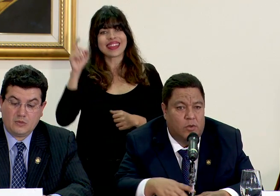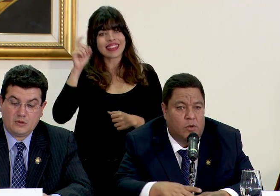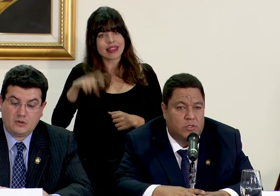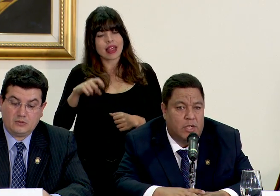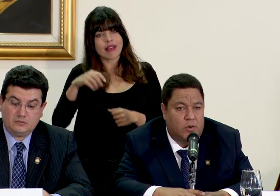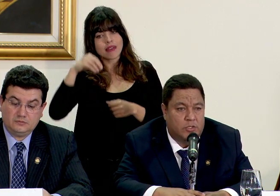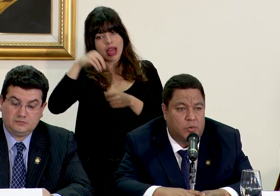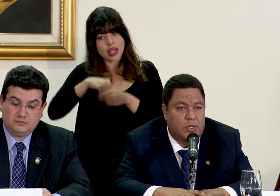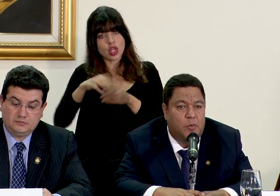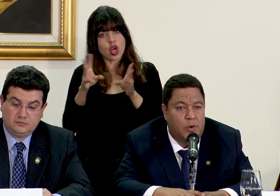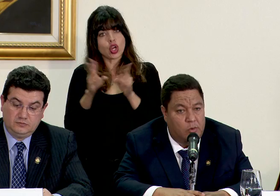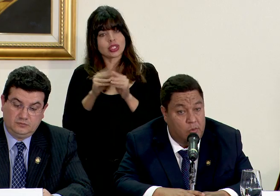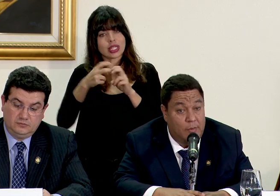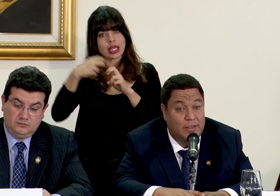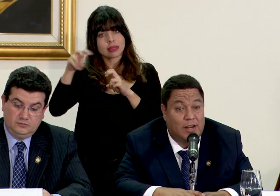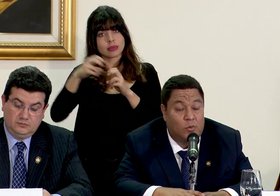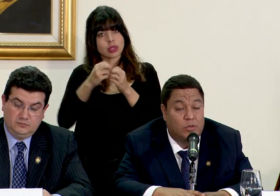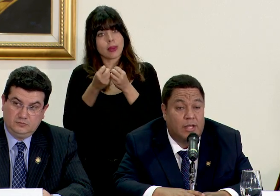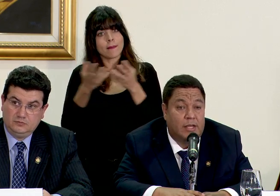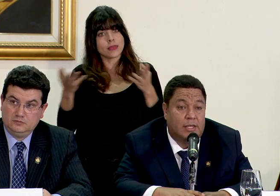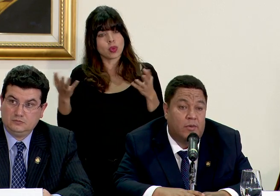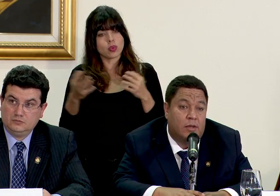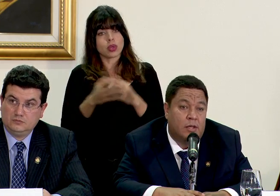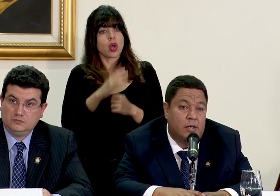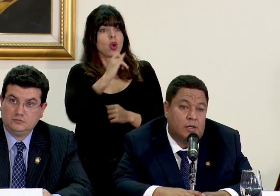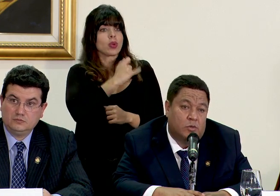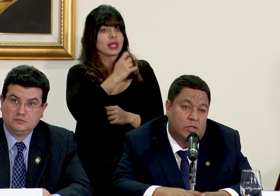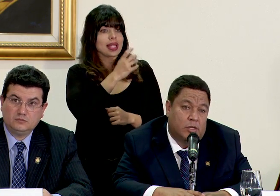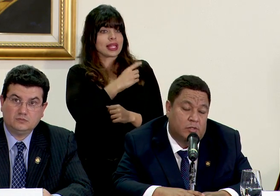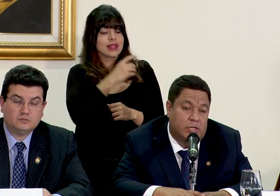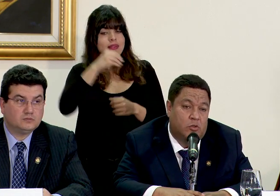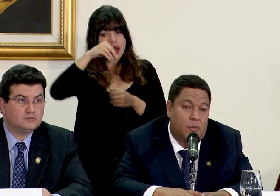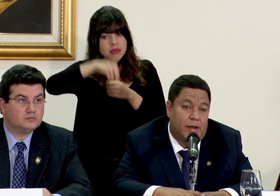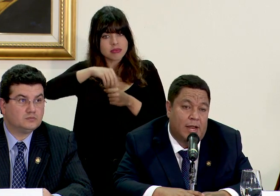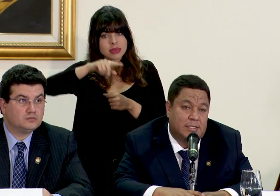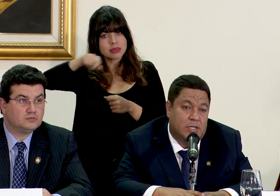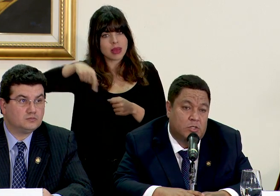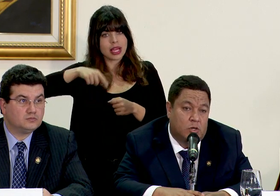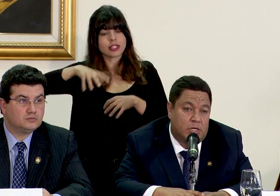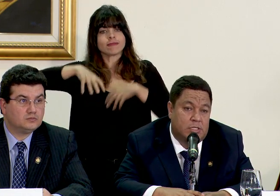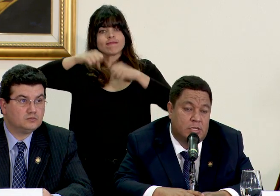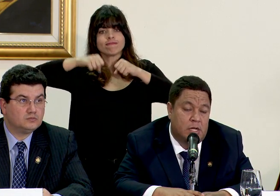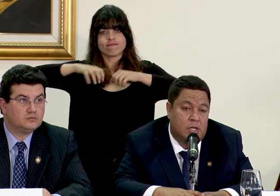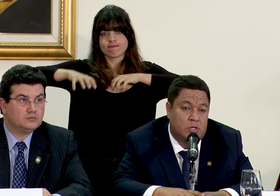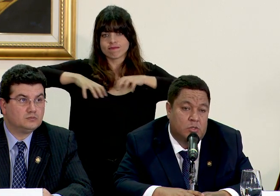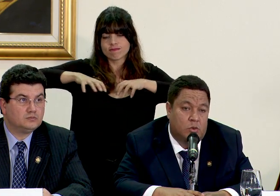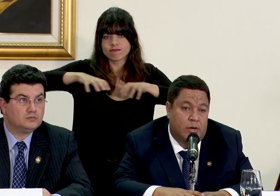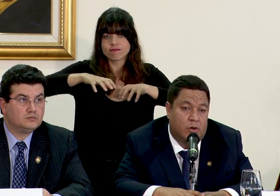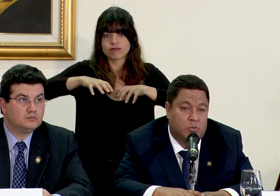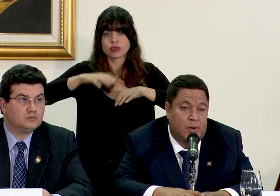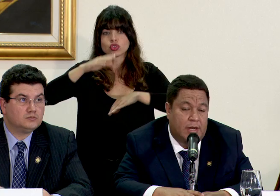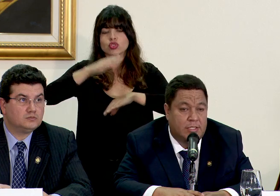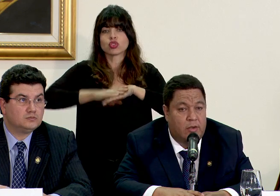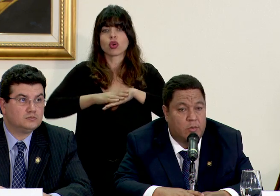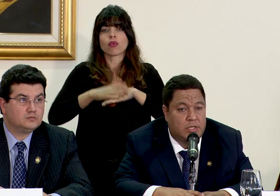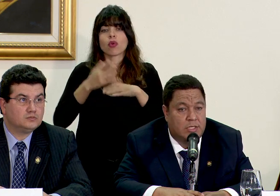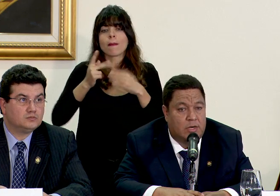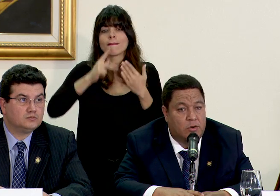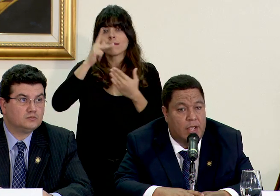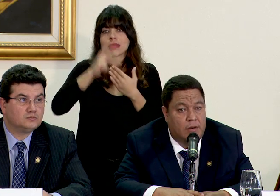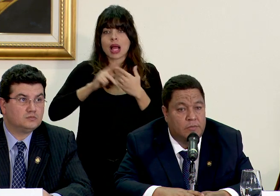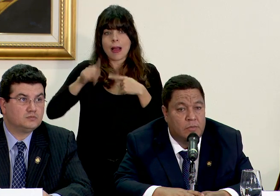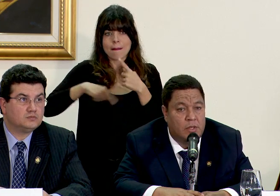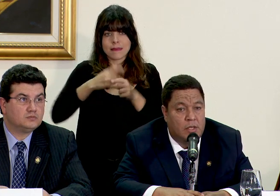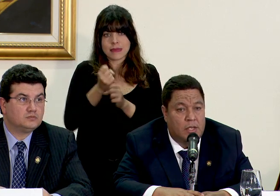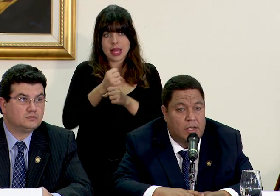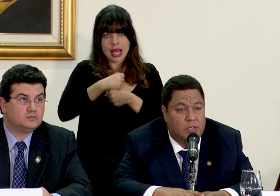ser en el seno del consejo de transporte público igualmente en la junta directiva donde se tomen las acciones sobre los planes que vamos a